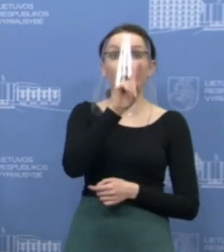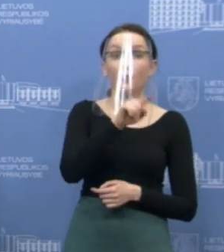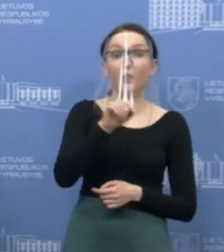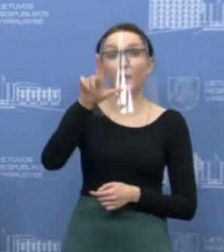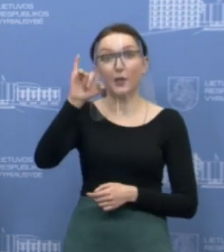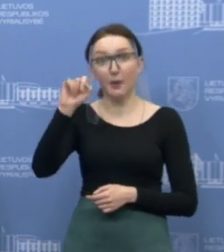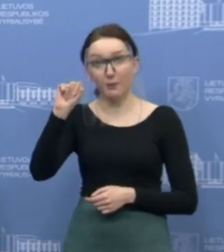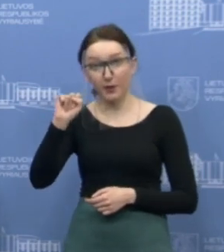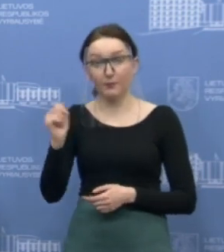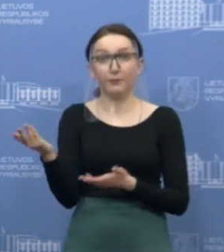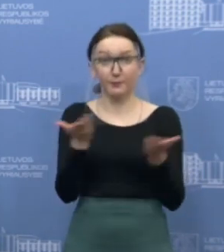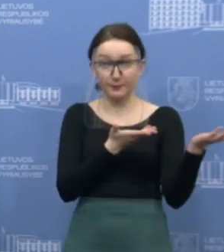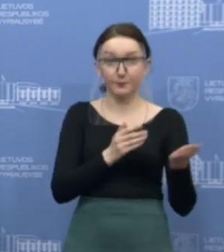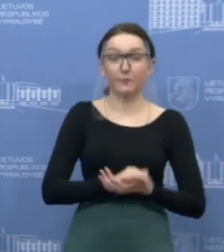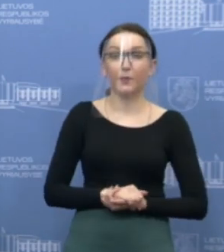Lietuva pradedam nuo jūsų.